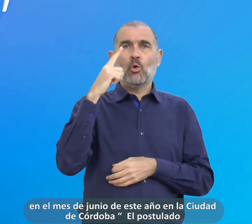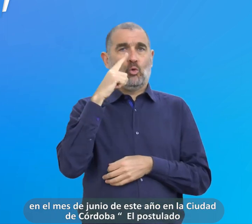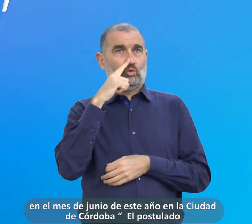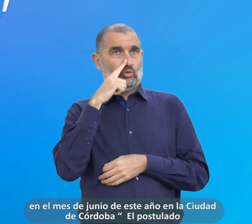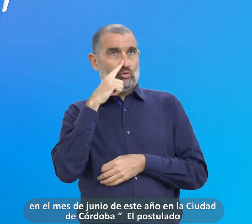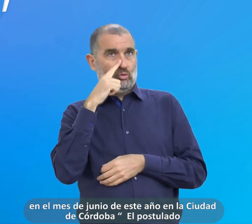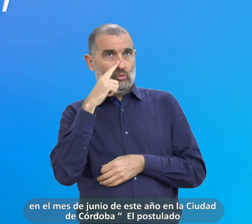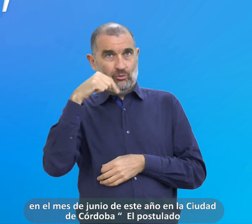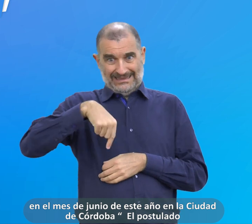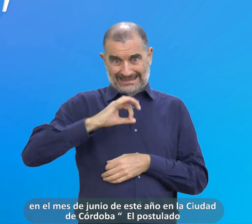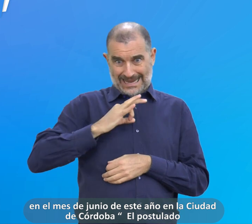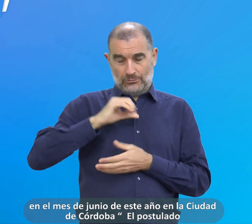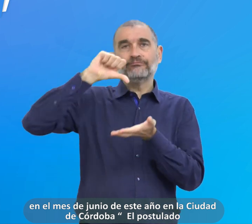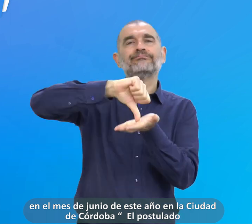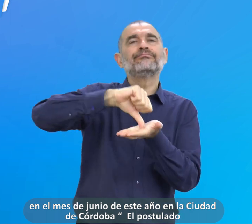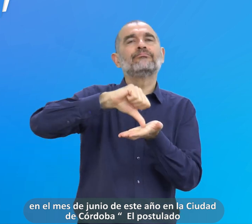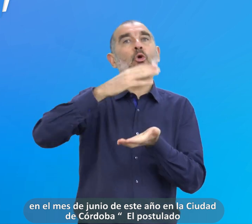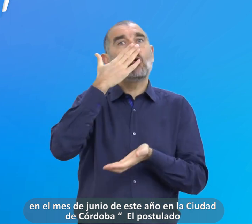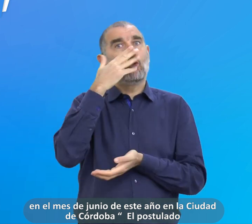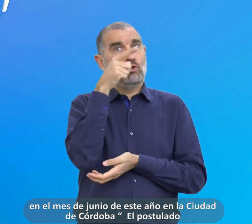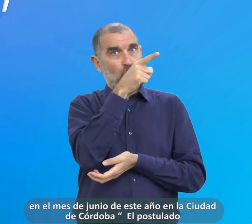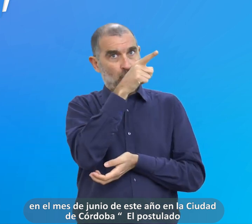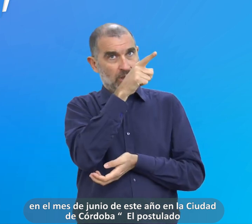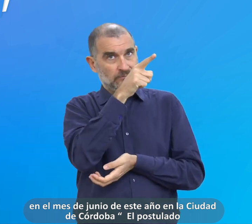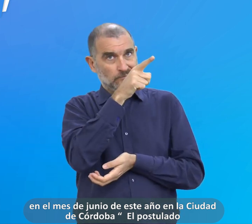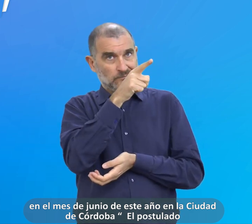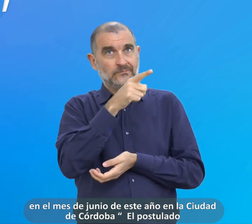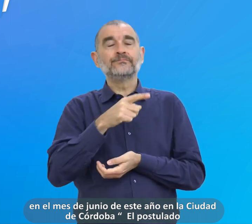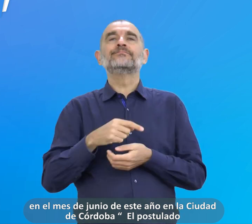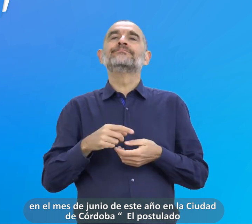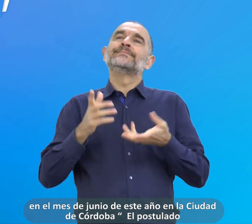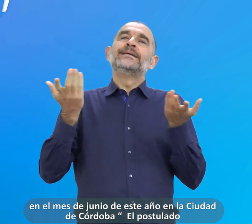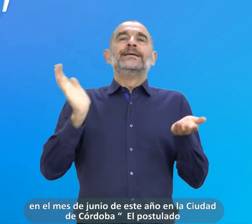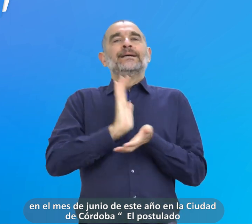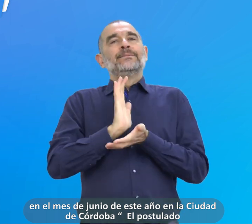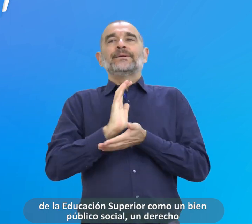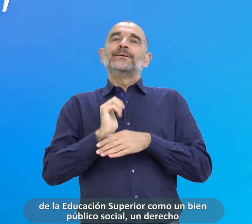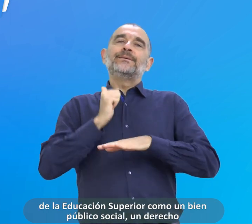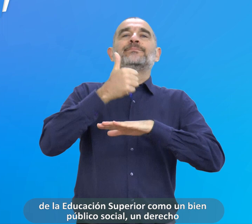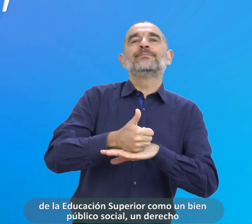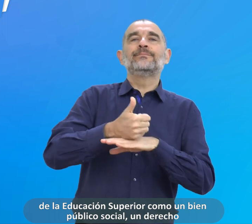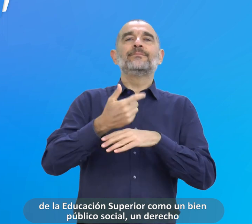reafirmó en el mes de junio de este año en la ciudad de Córdoba el